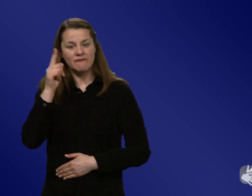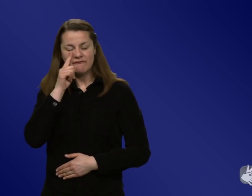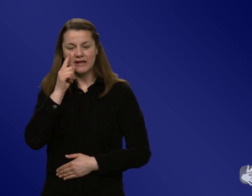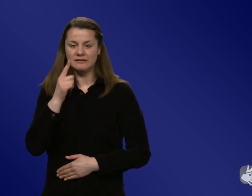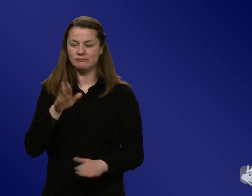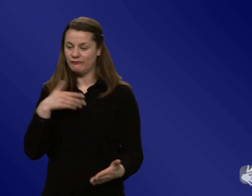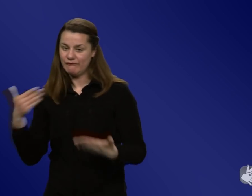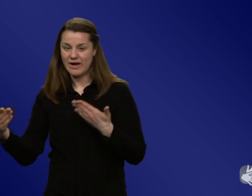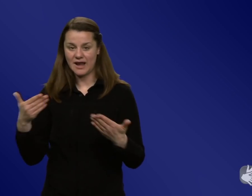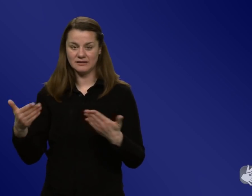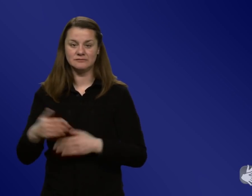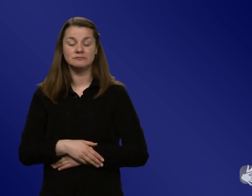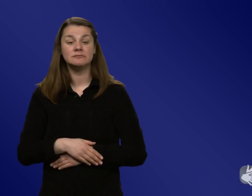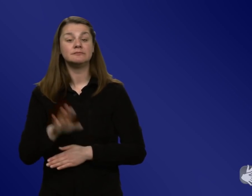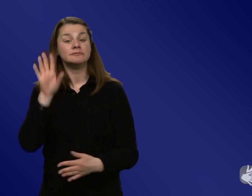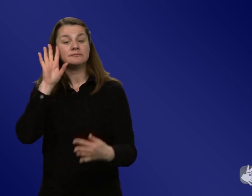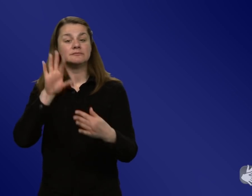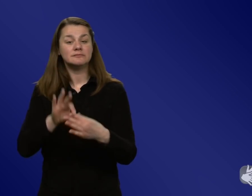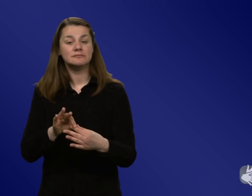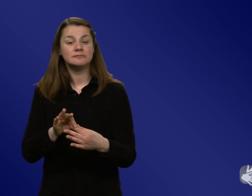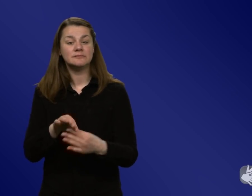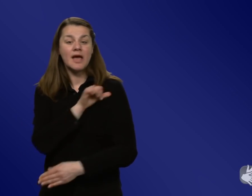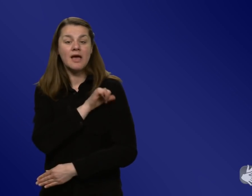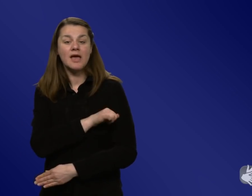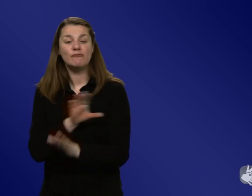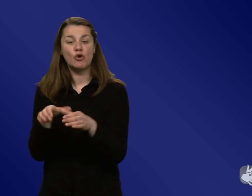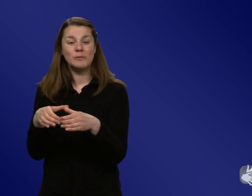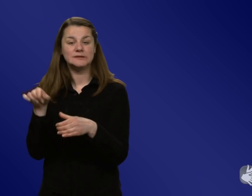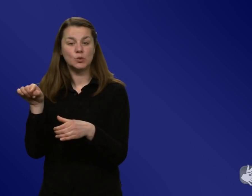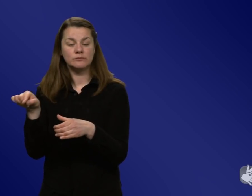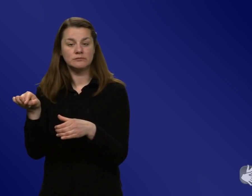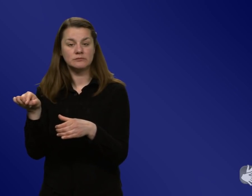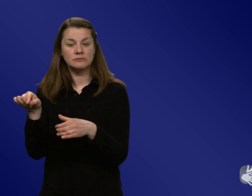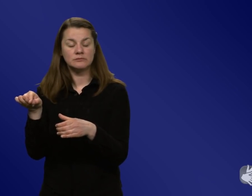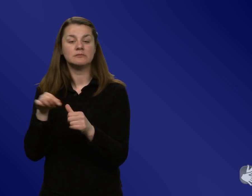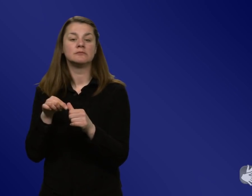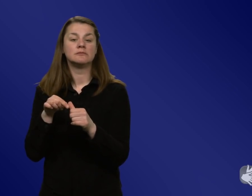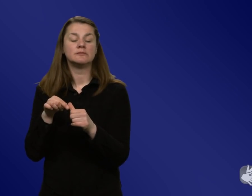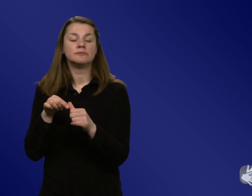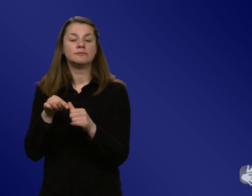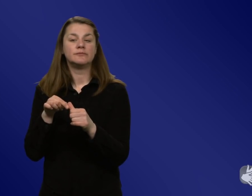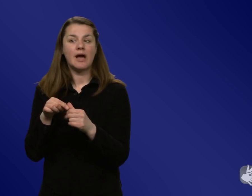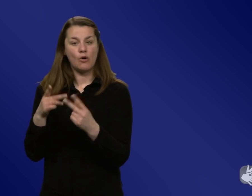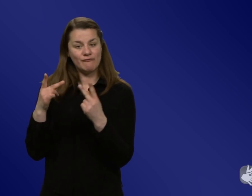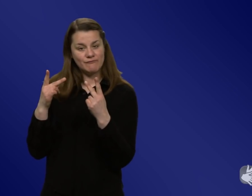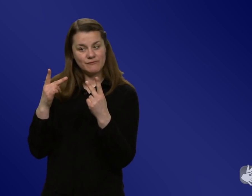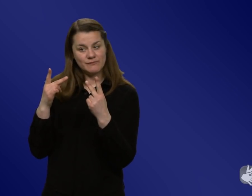Beim Beispiel STIKO, ist es denn auch nötig, als vertrauensbildende Maßnahme darüber zu kommunizieren,